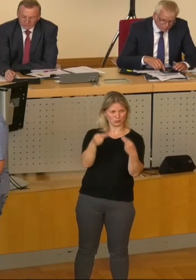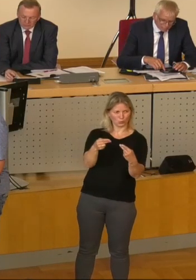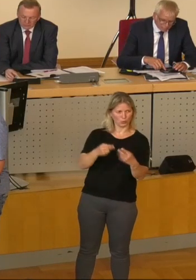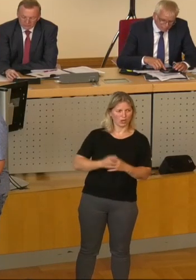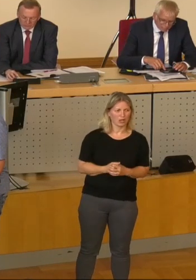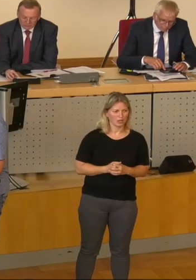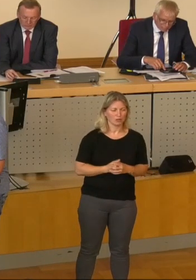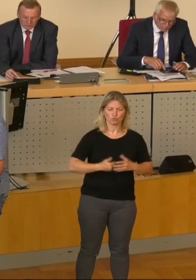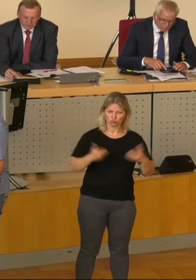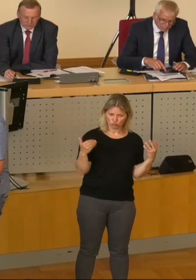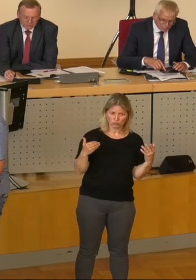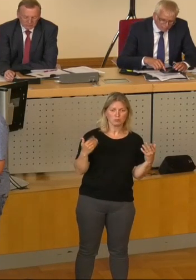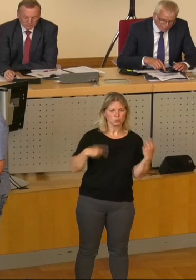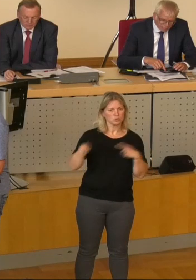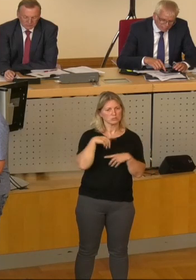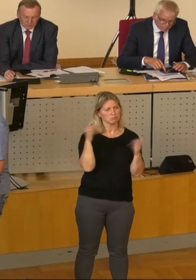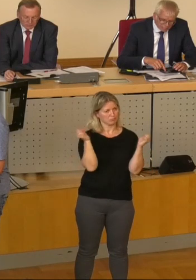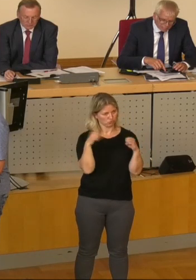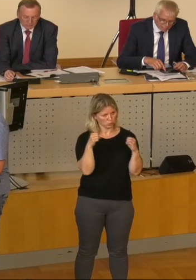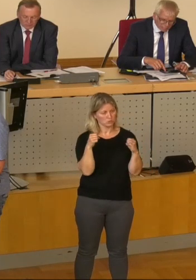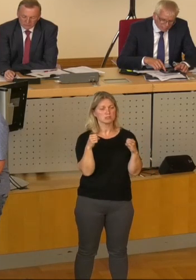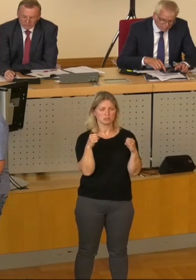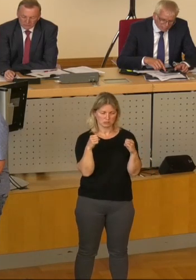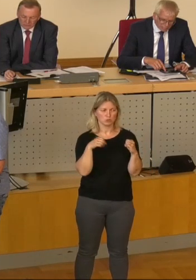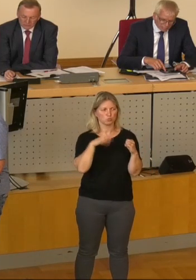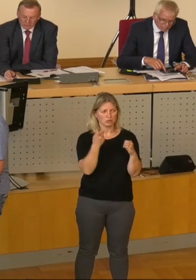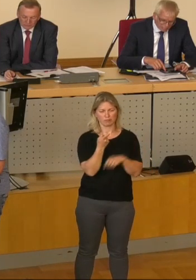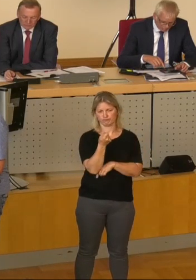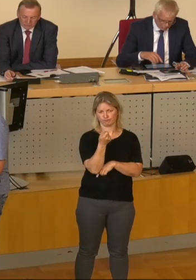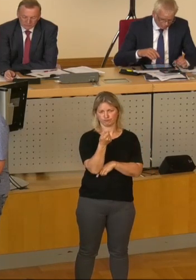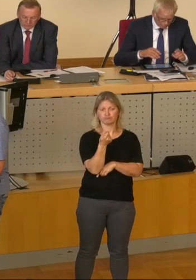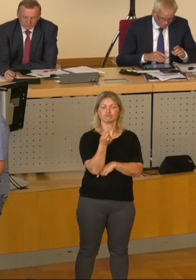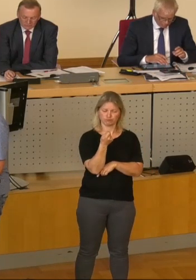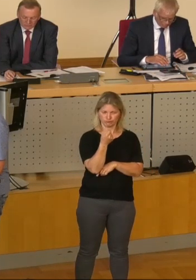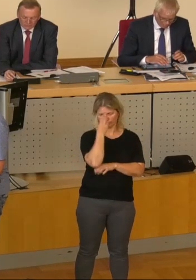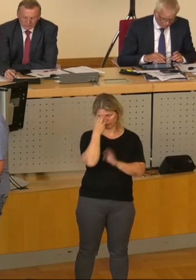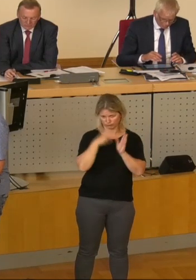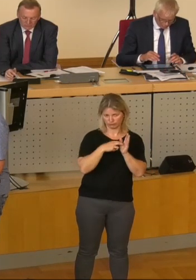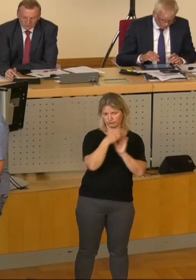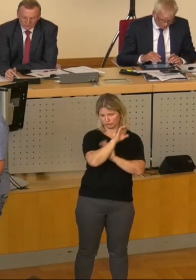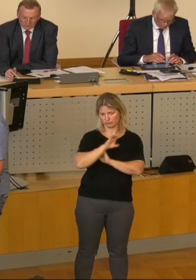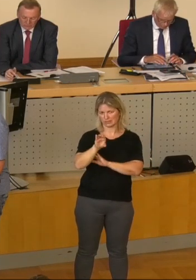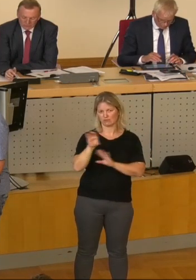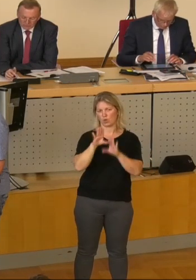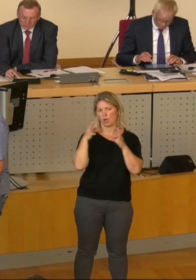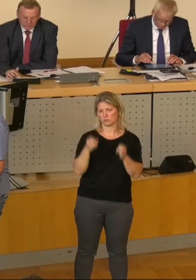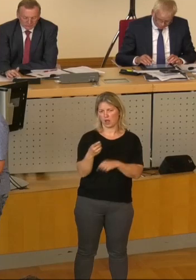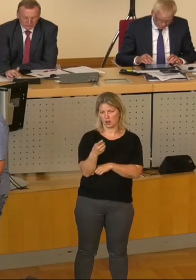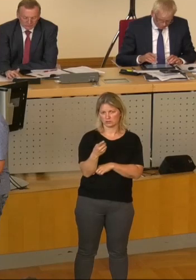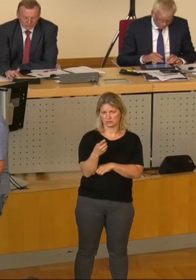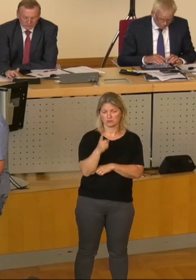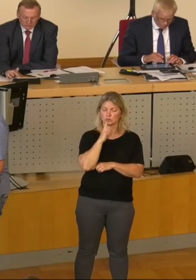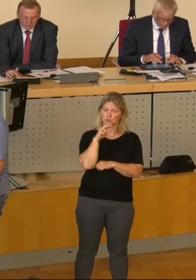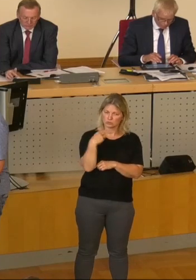müsste er einen entsprechenden Beschluss fassen und dann natürlich auch die nötigen finanziellen Mittel bereitstellen, damit eine solche Wiedererrichtung